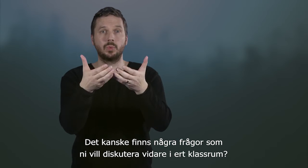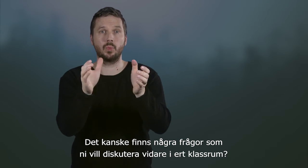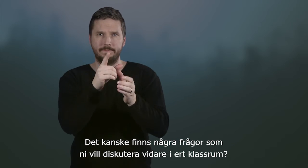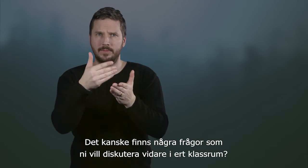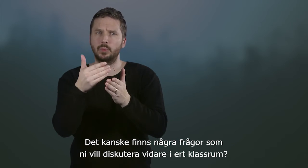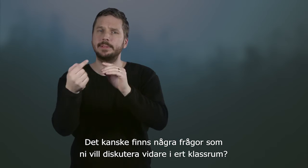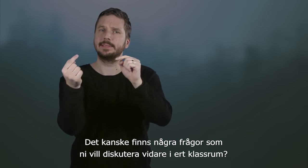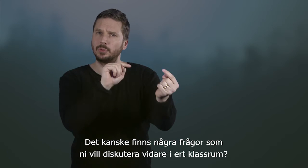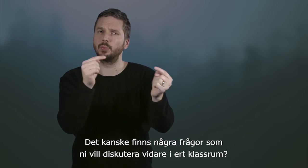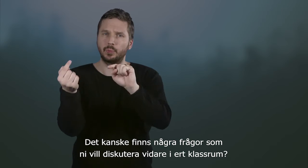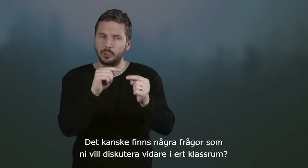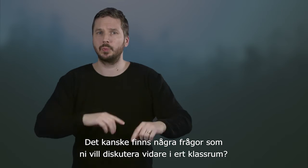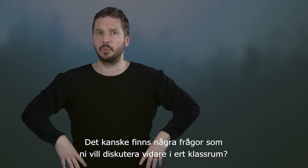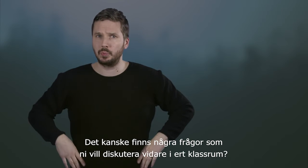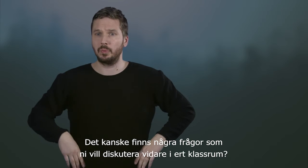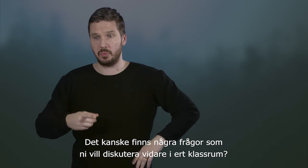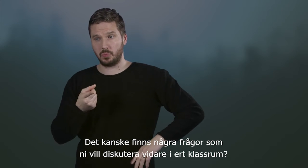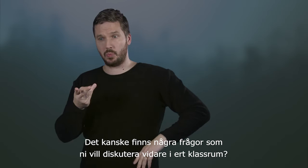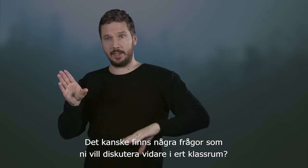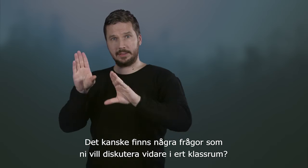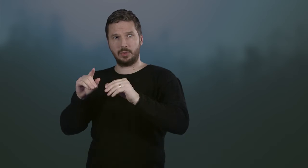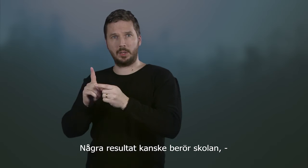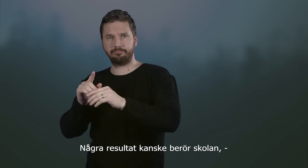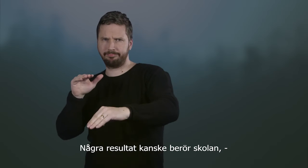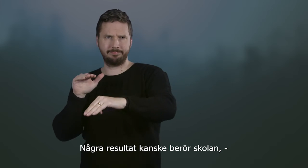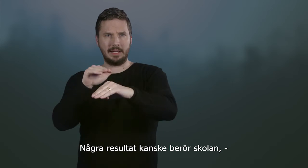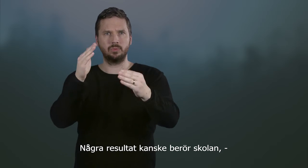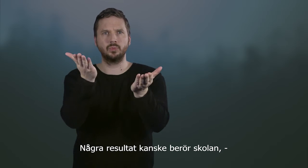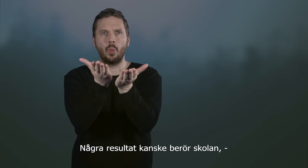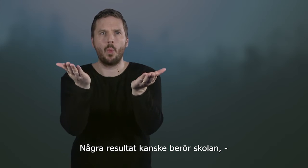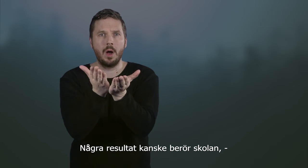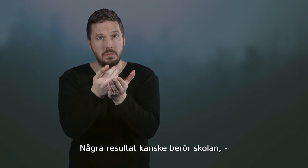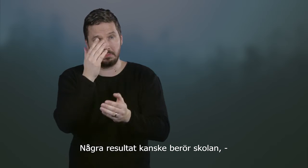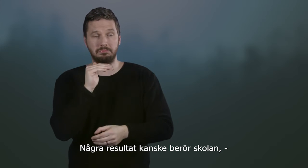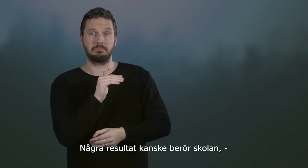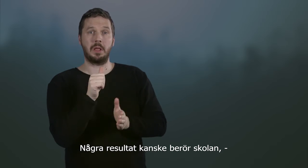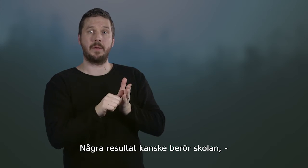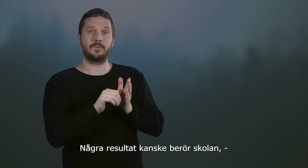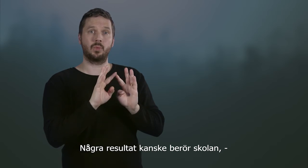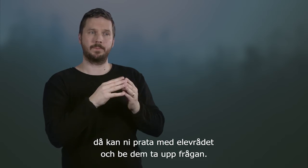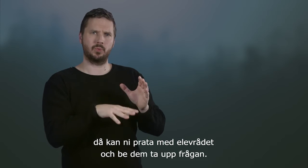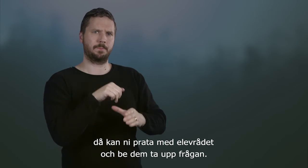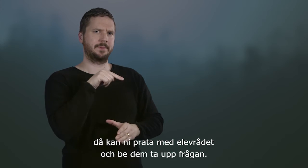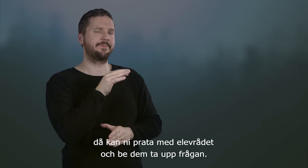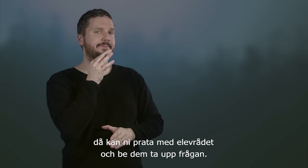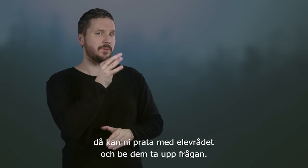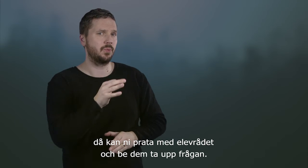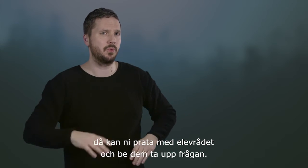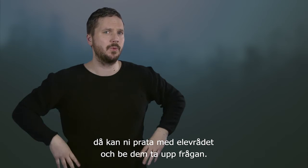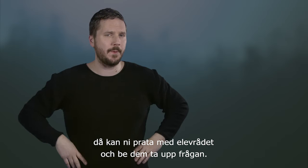diskutera vidare i ert klassrum. Några resultat kanske berör skolan. Då kan ni prata med elevrådet och